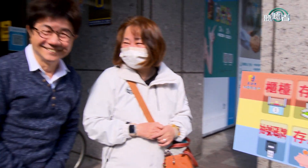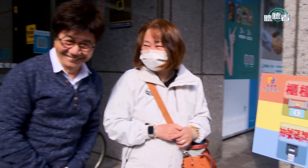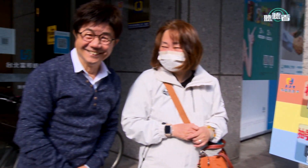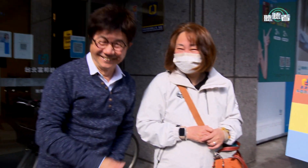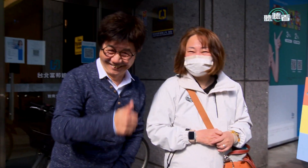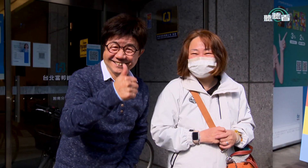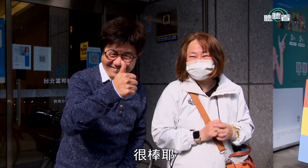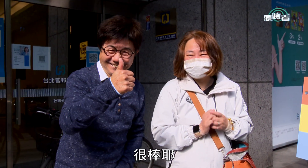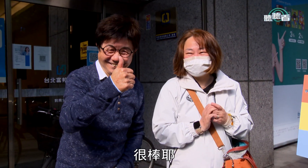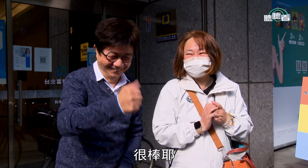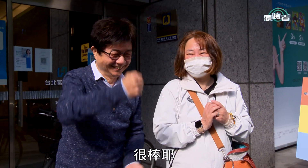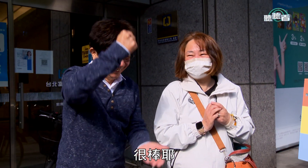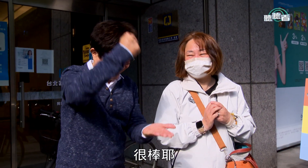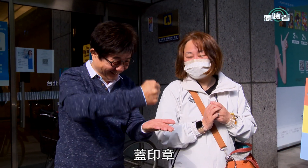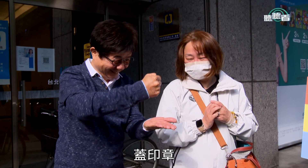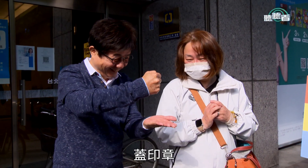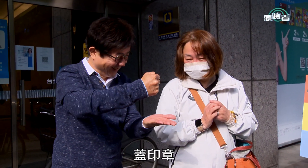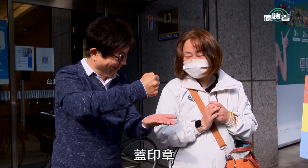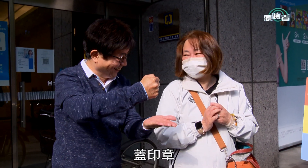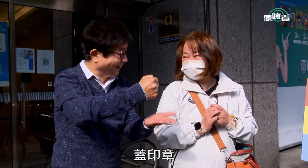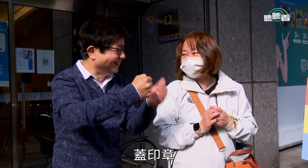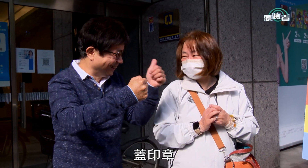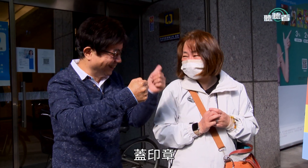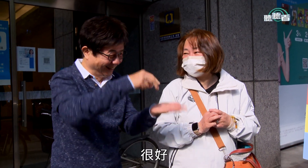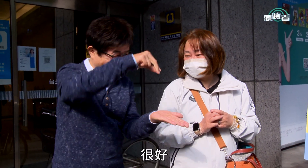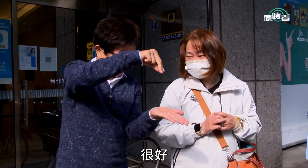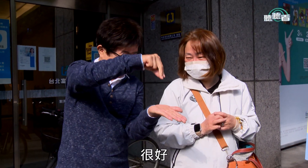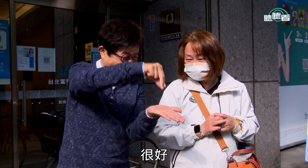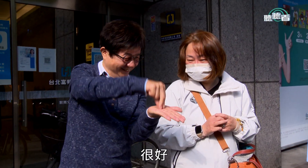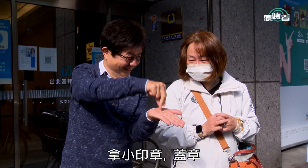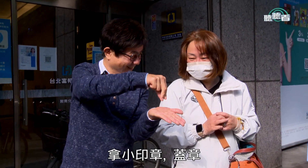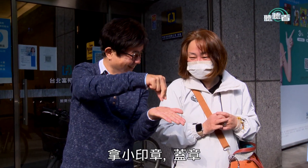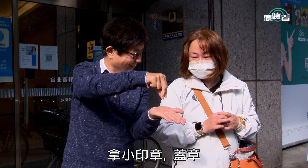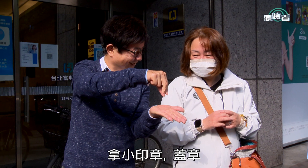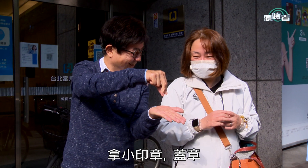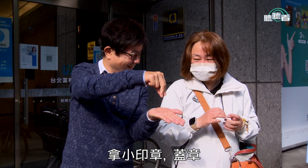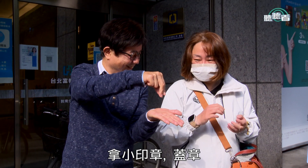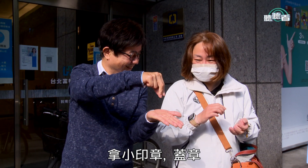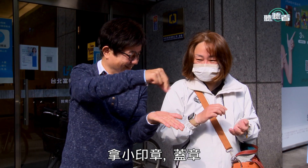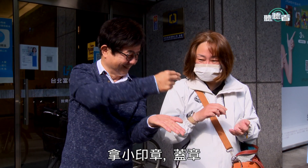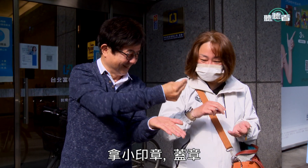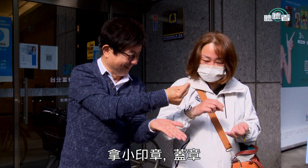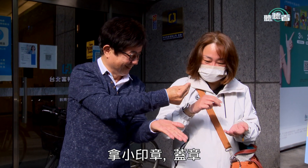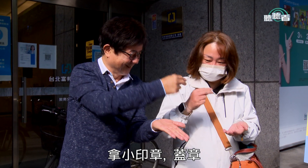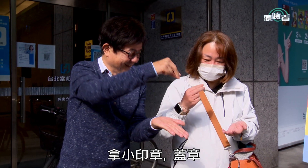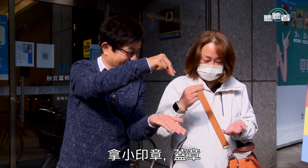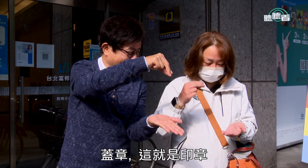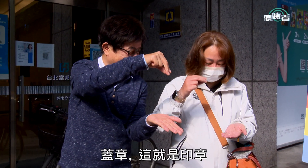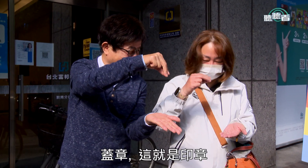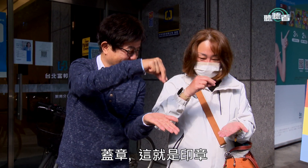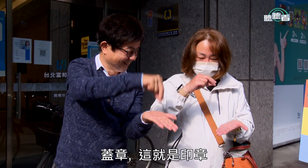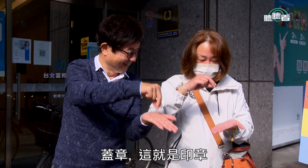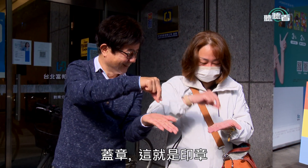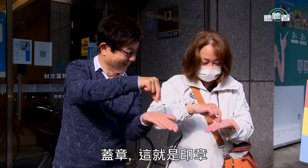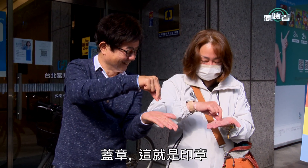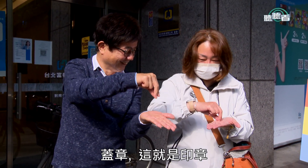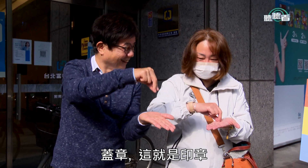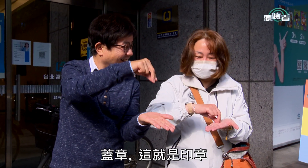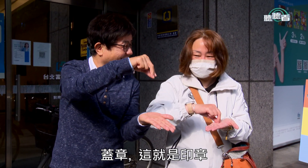哦 很棒盖印章很好拿小印章盖章盖章这就是印